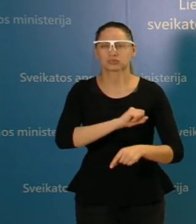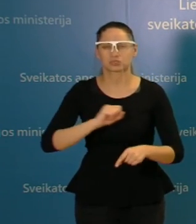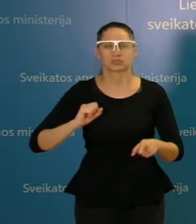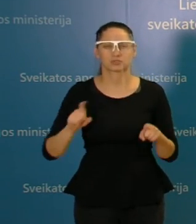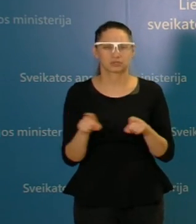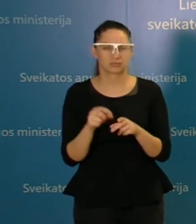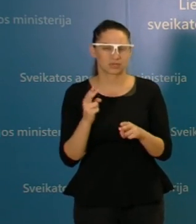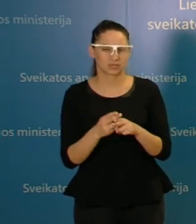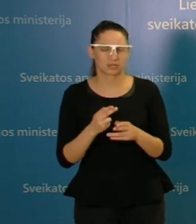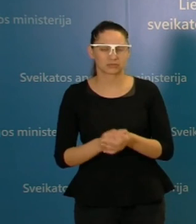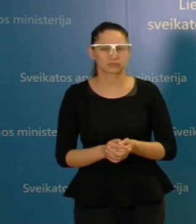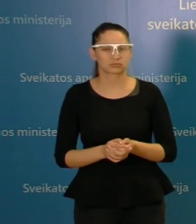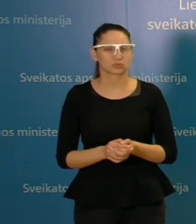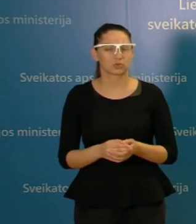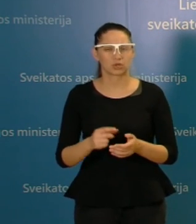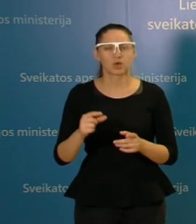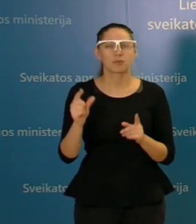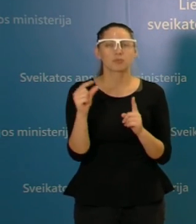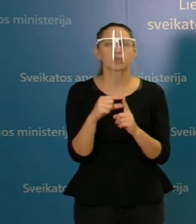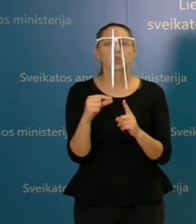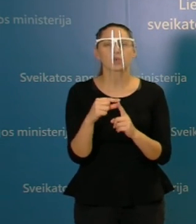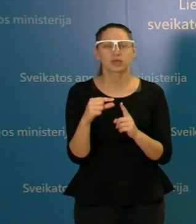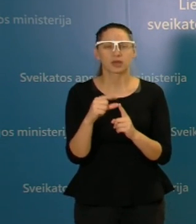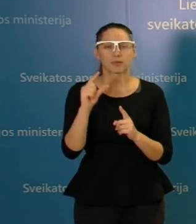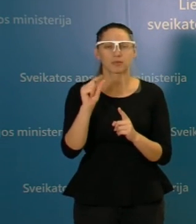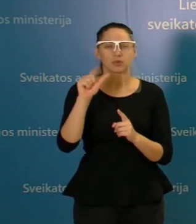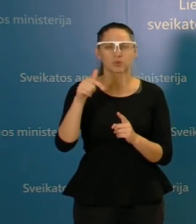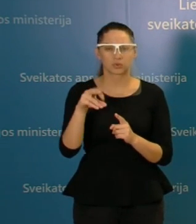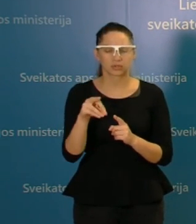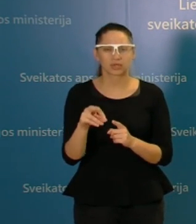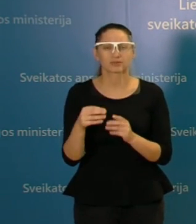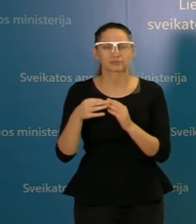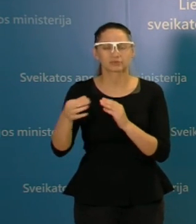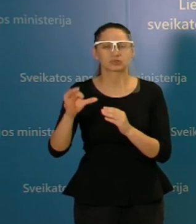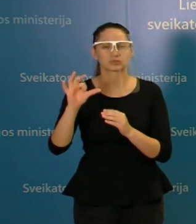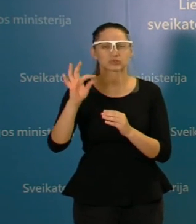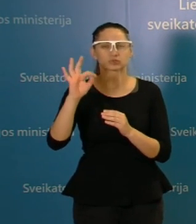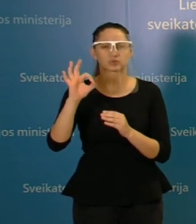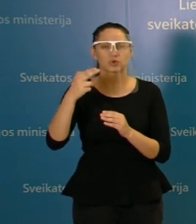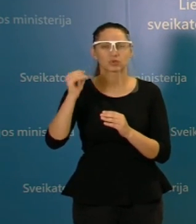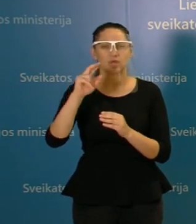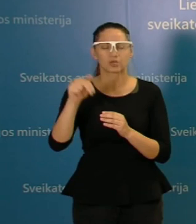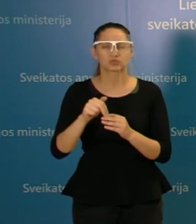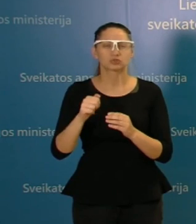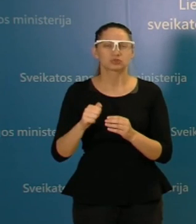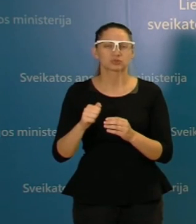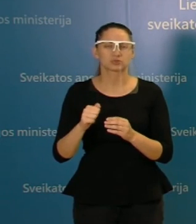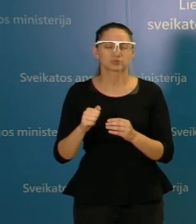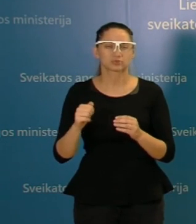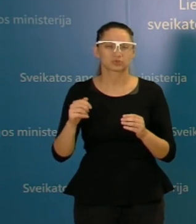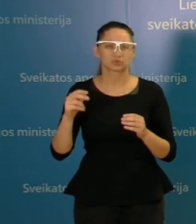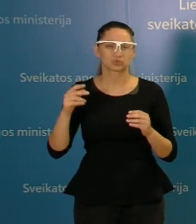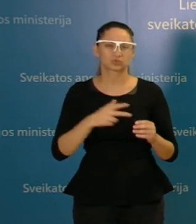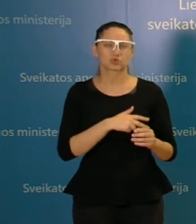dižiausi, švežiausi žydinys, yra Plungis rajone. Įsikūręs yra stonaičių socialinės globos namai,